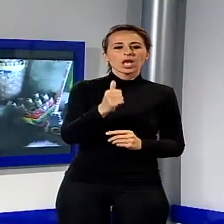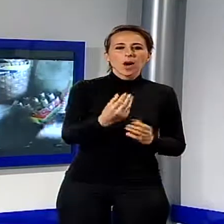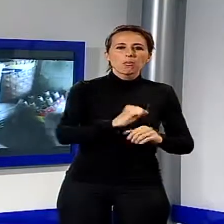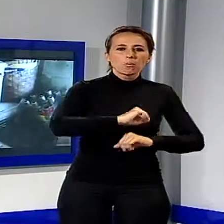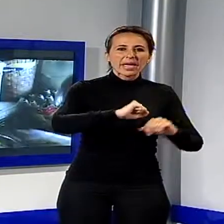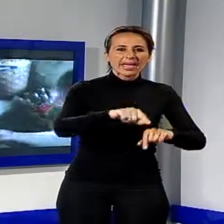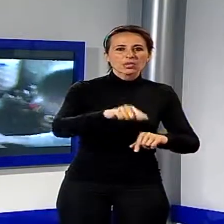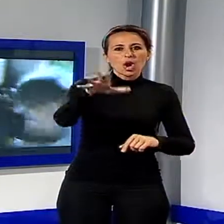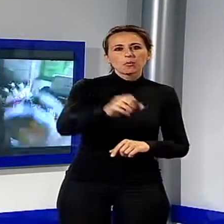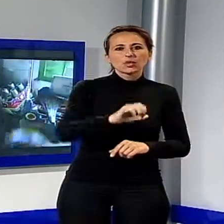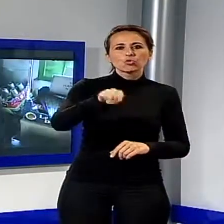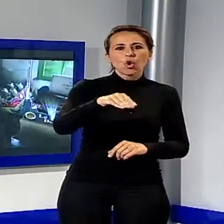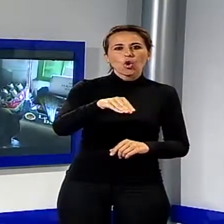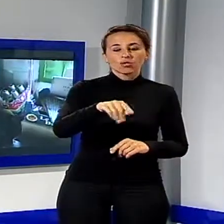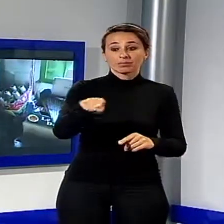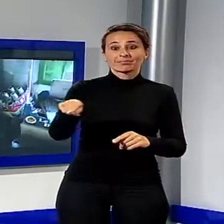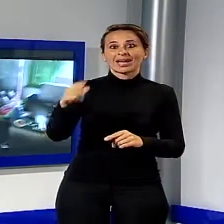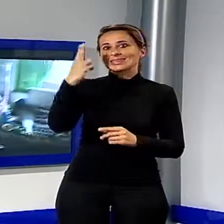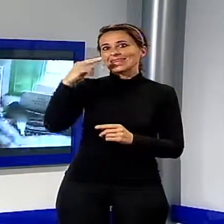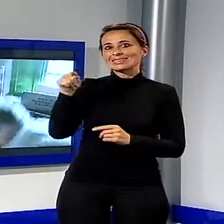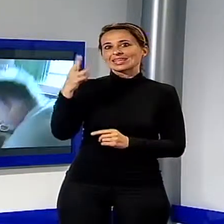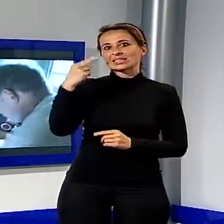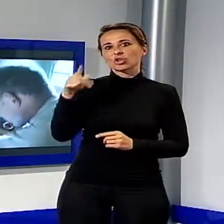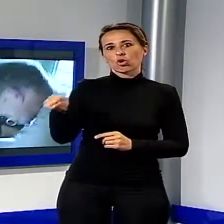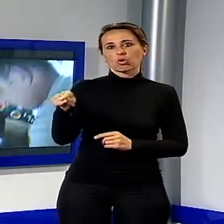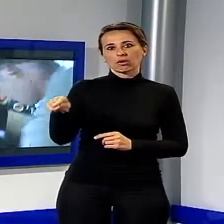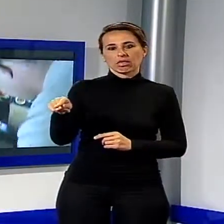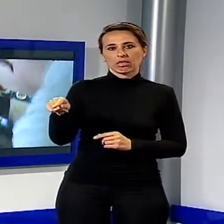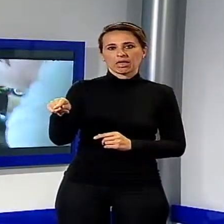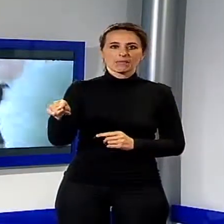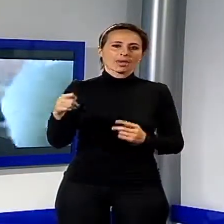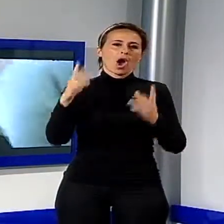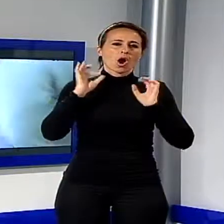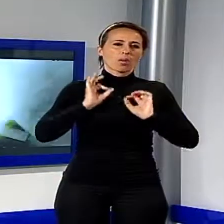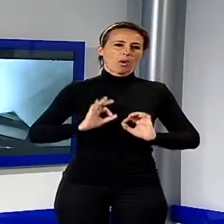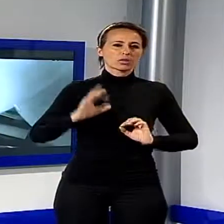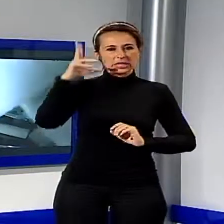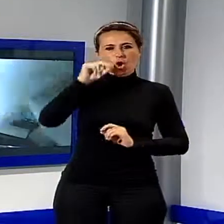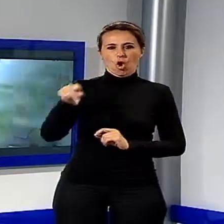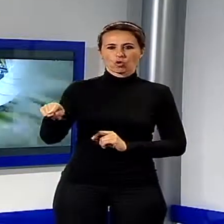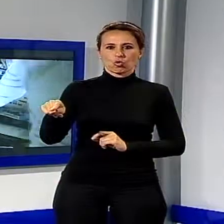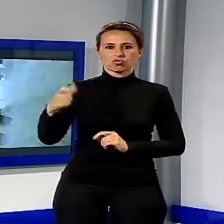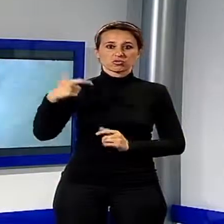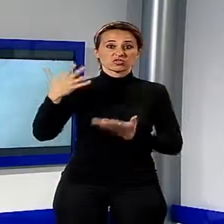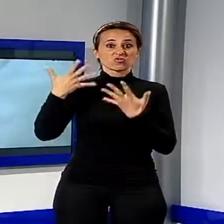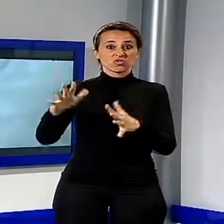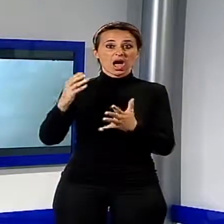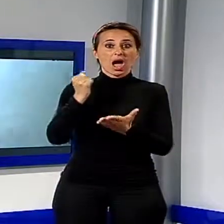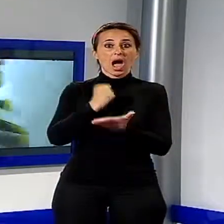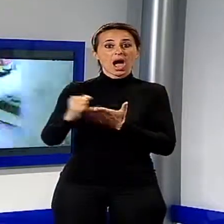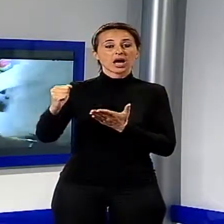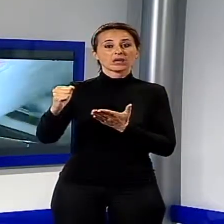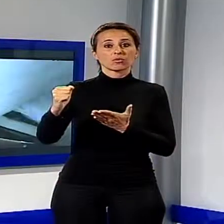forze dell'ordine, in quanto colpito da provvedimenti interdittivi, come il ritiro del porto d'armi ed il ritiro della licenza di